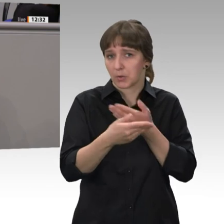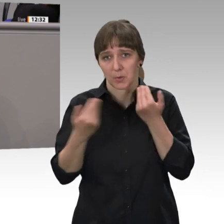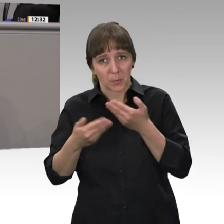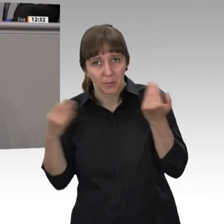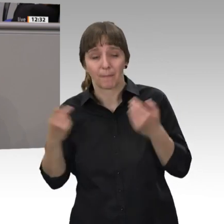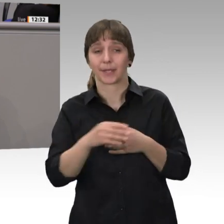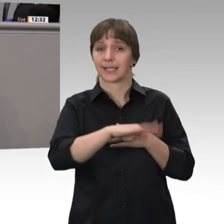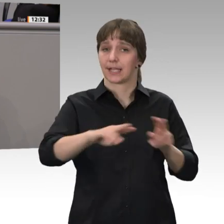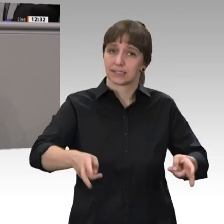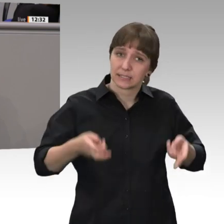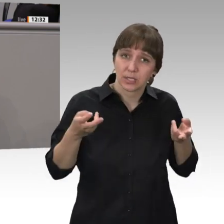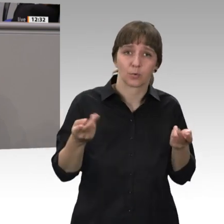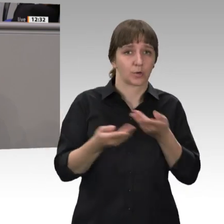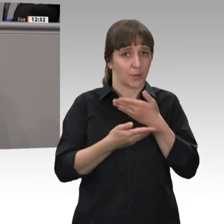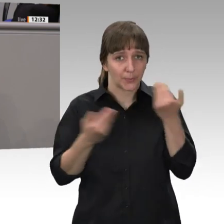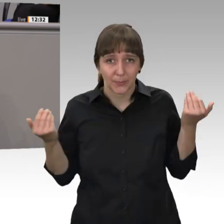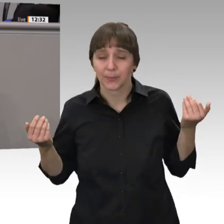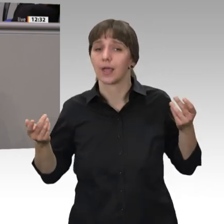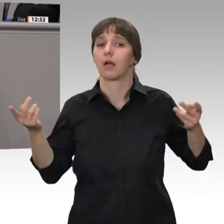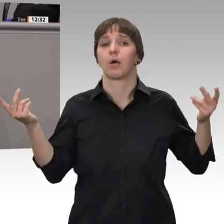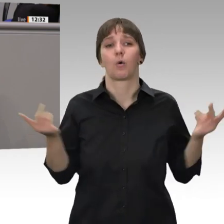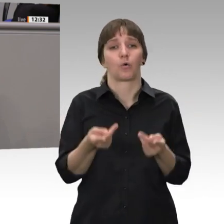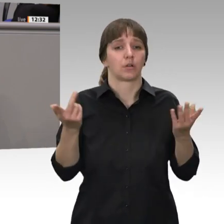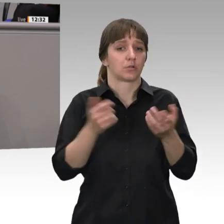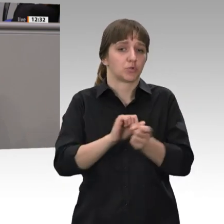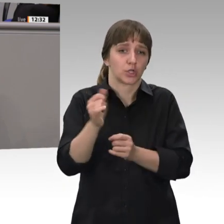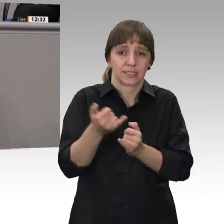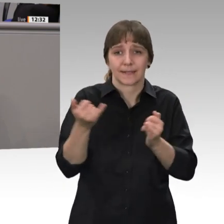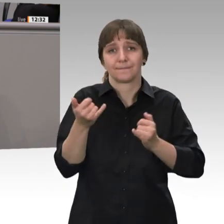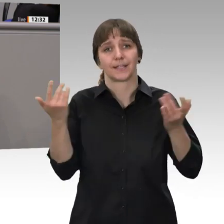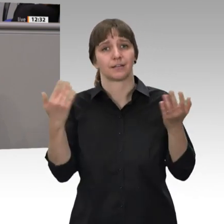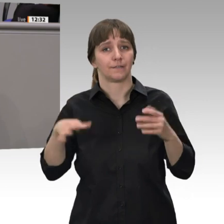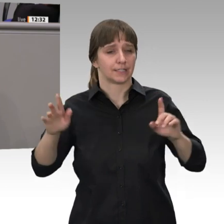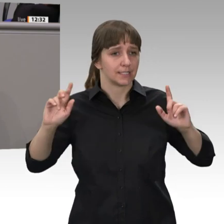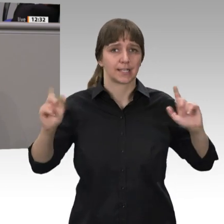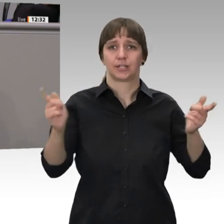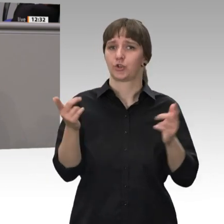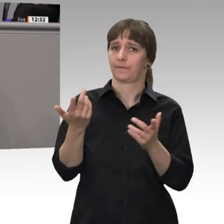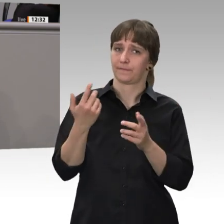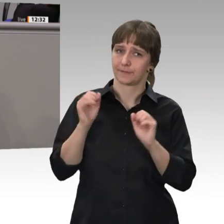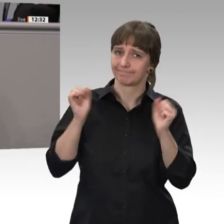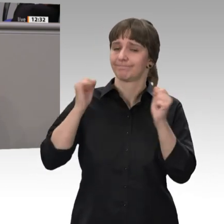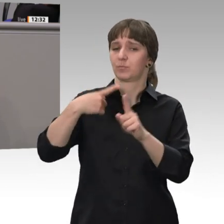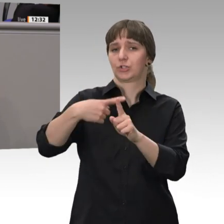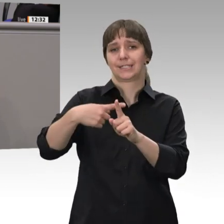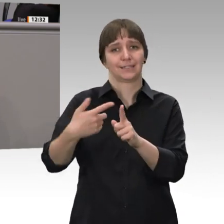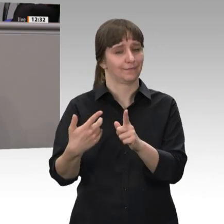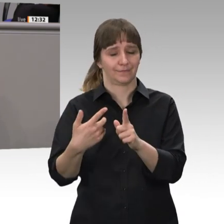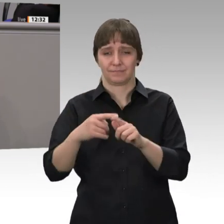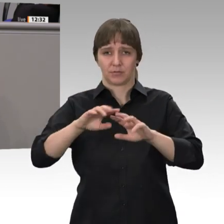großgezogen wurden oder ob sich in sonstiger Art und Weise positiv in die Gesellschaft eingebracht wurde, all das spielt für den Zugang